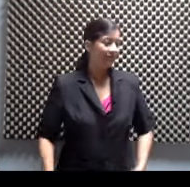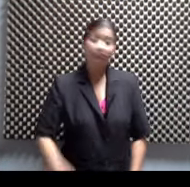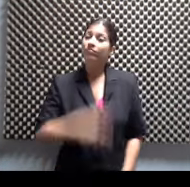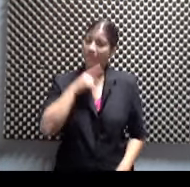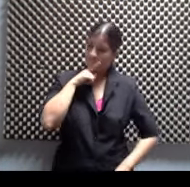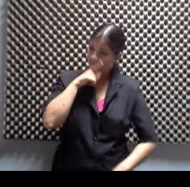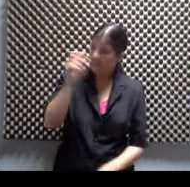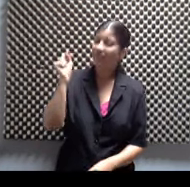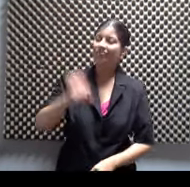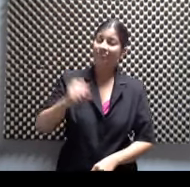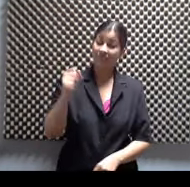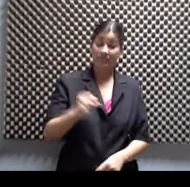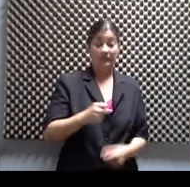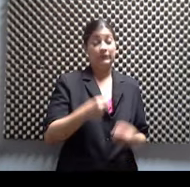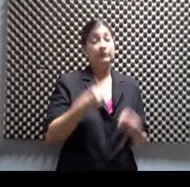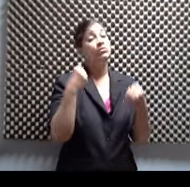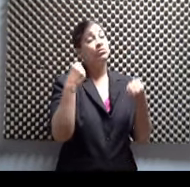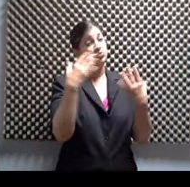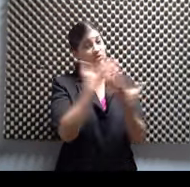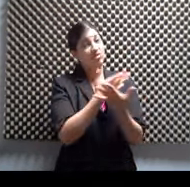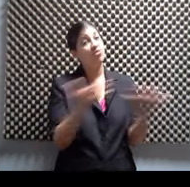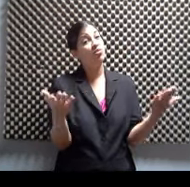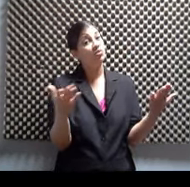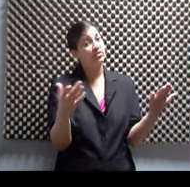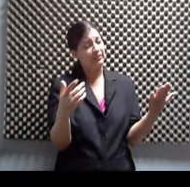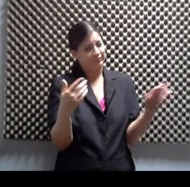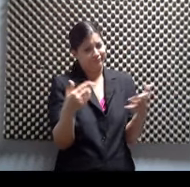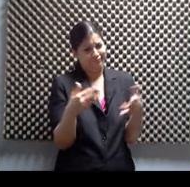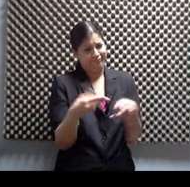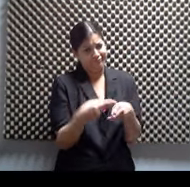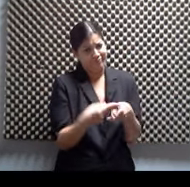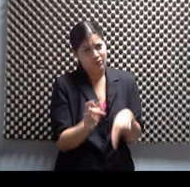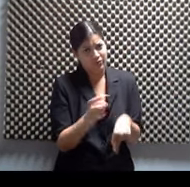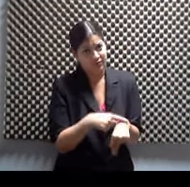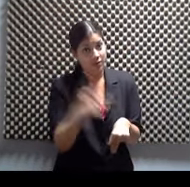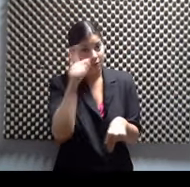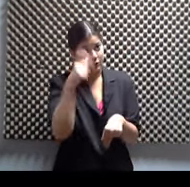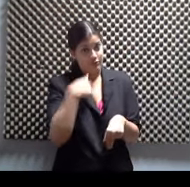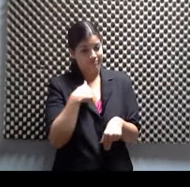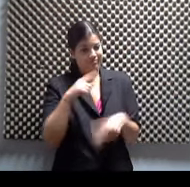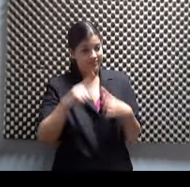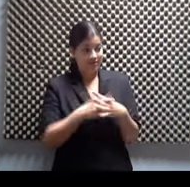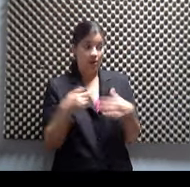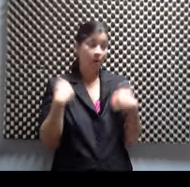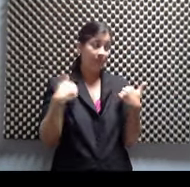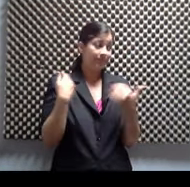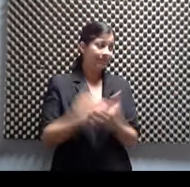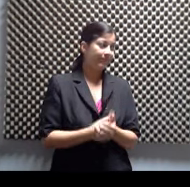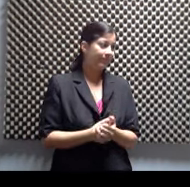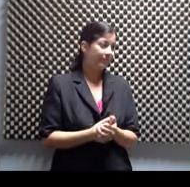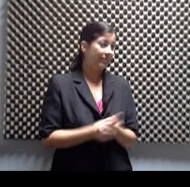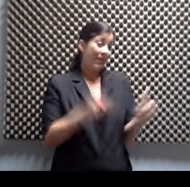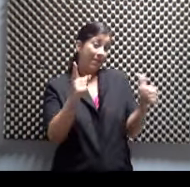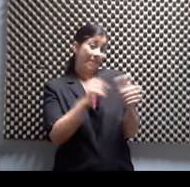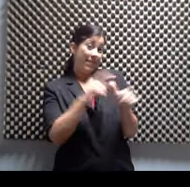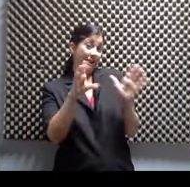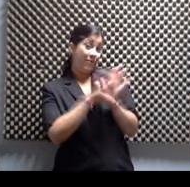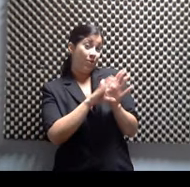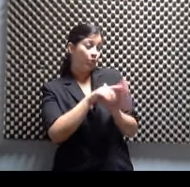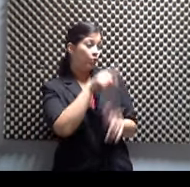Muchachos. Son demasiadas cosas como en poco tiempo. yo empecé bien joven. Tú lo sabes. Tú me tomaste las primeras fotos, mía. Sí. Como actor te